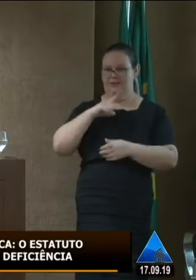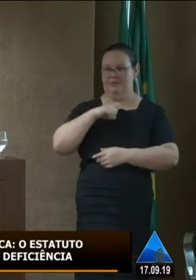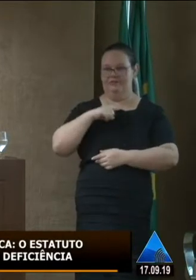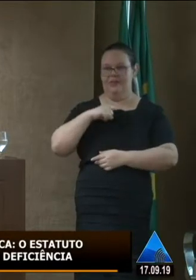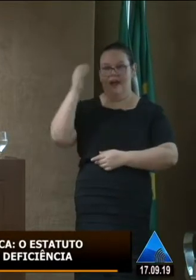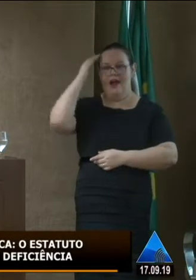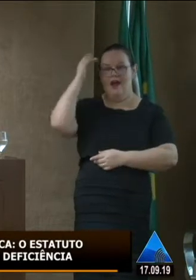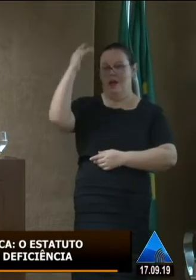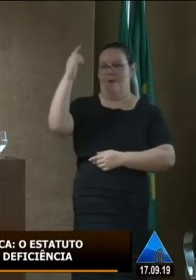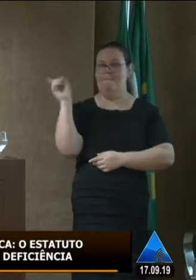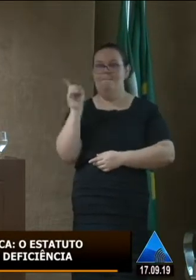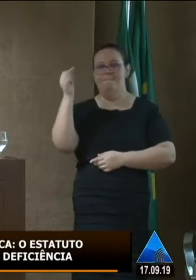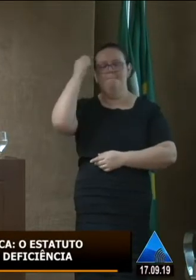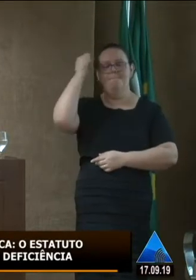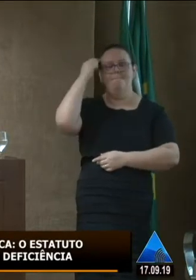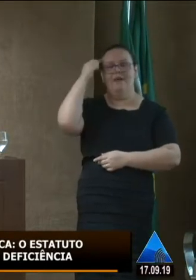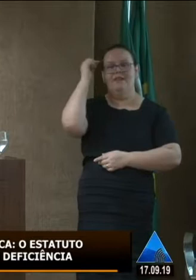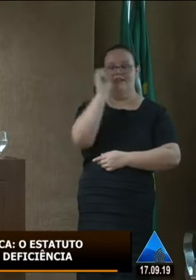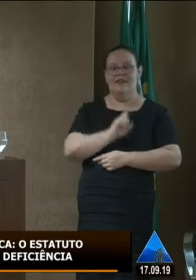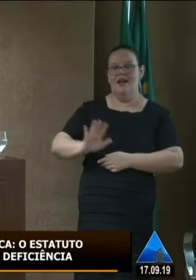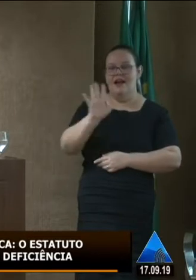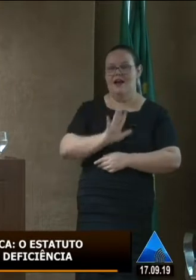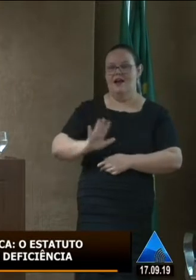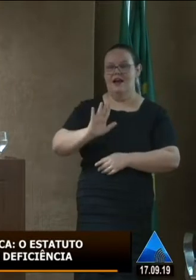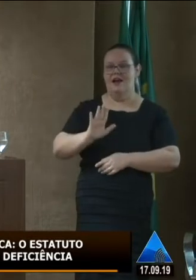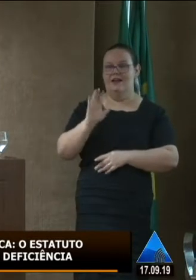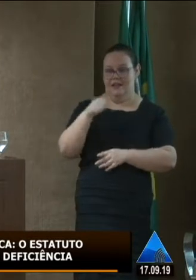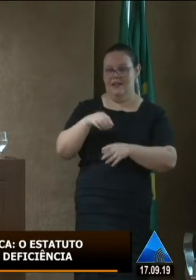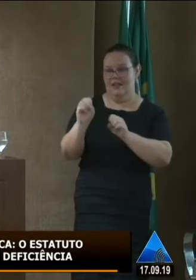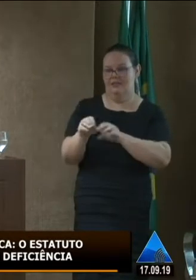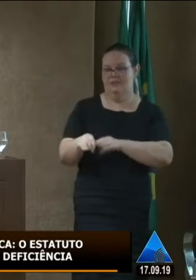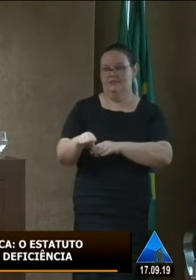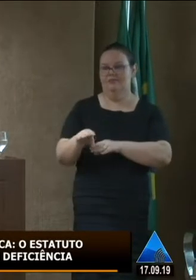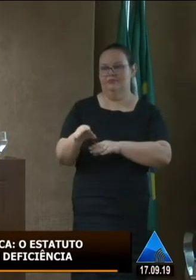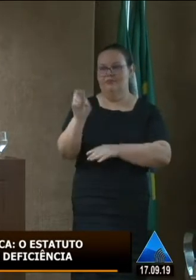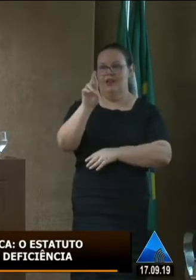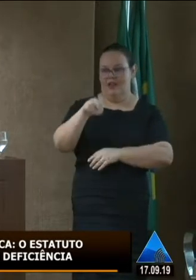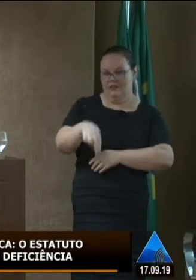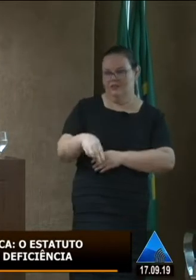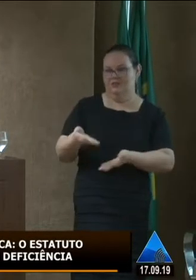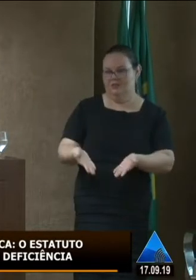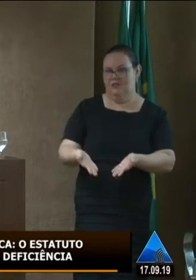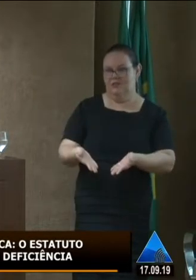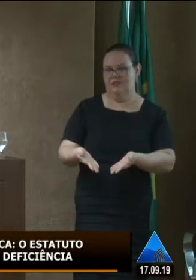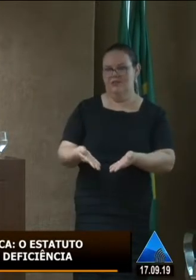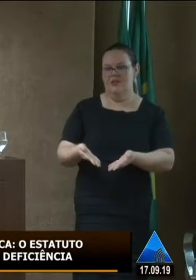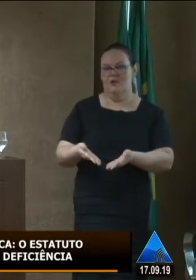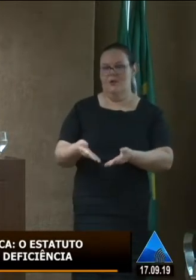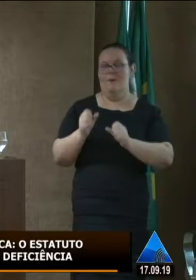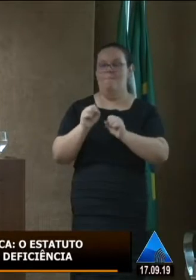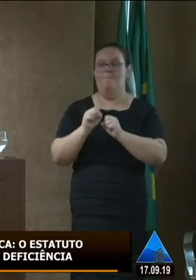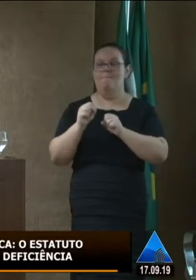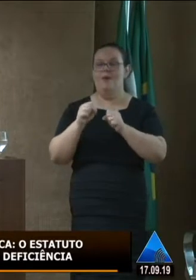imagino que a área da educação como uma das áreas prioritárias em se tratando de desenvolvimento regional e estadual seja bastante